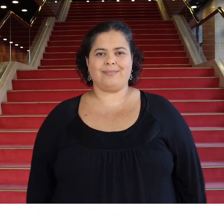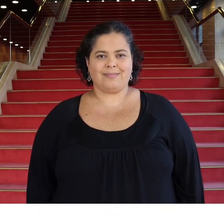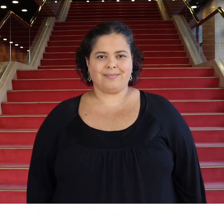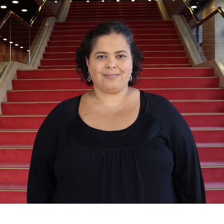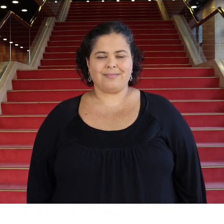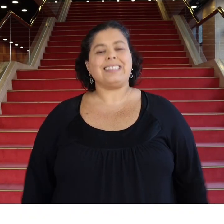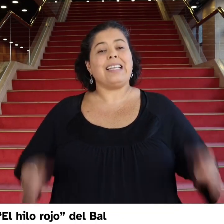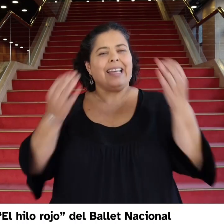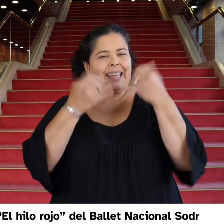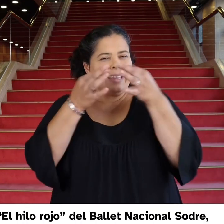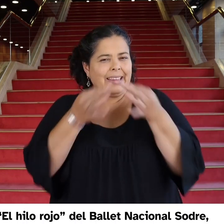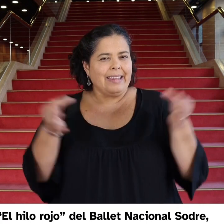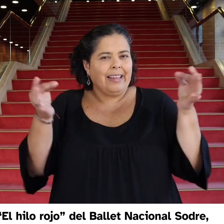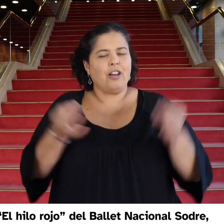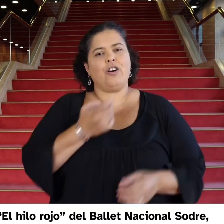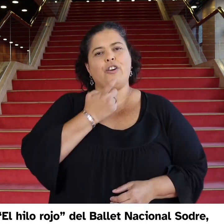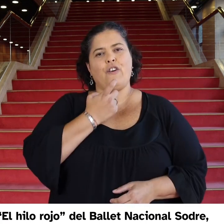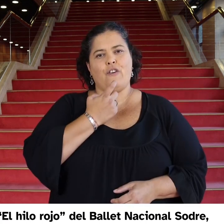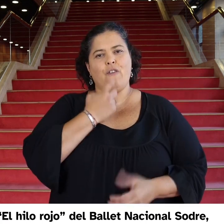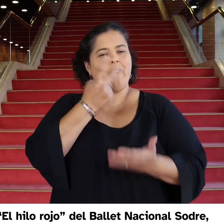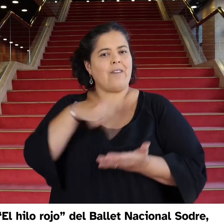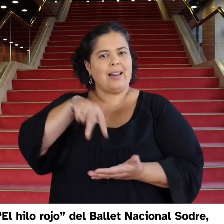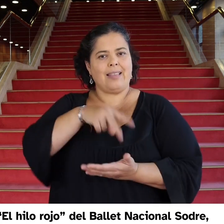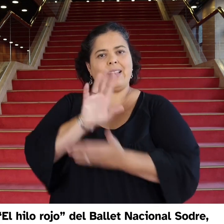El Hilo Rojo Ballet Nacional del Sodre